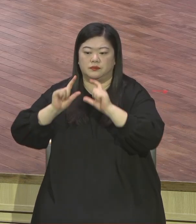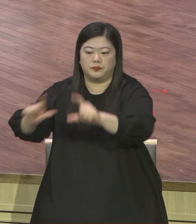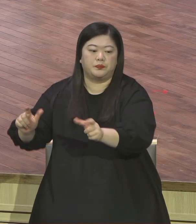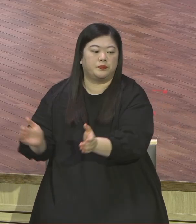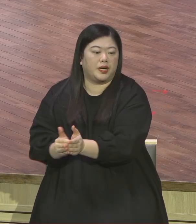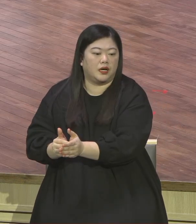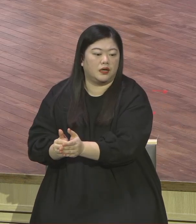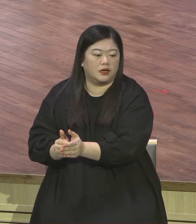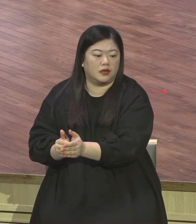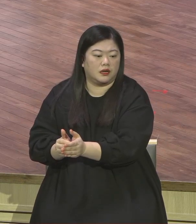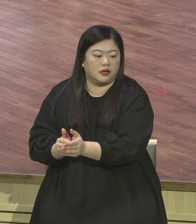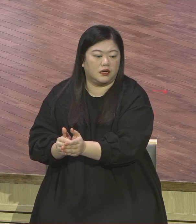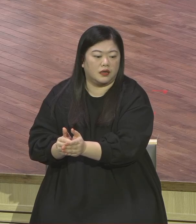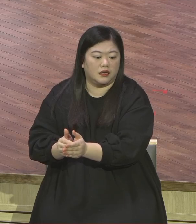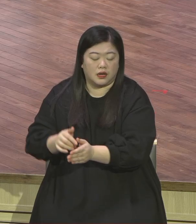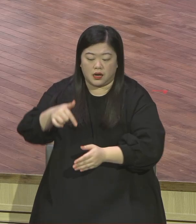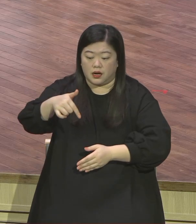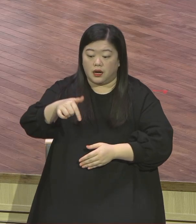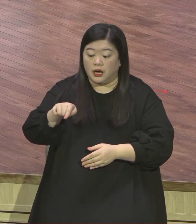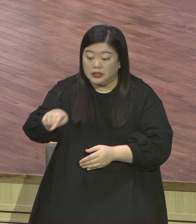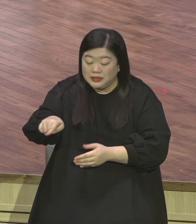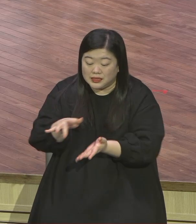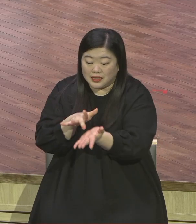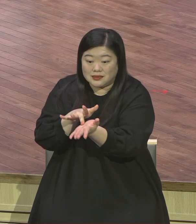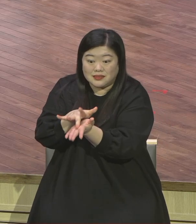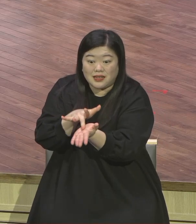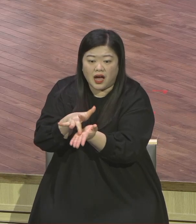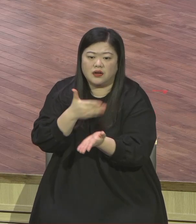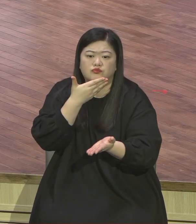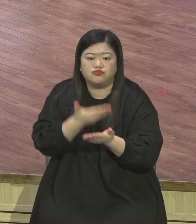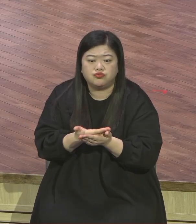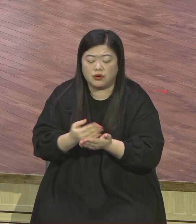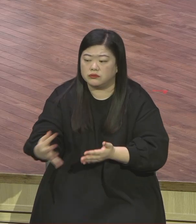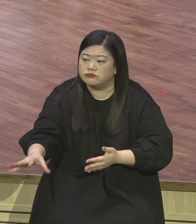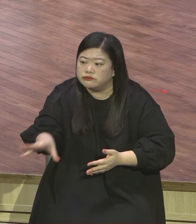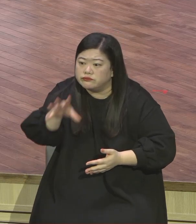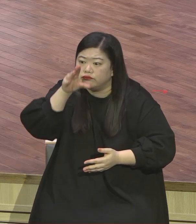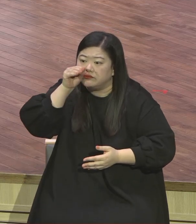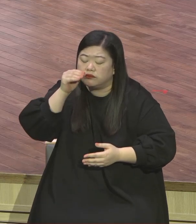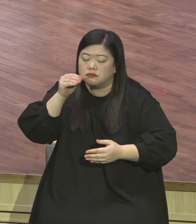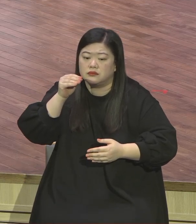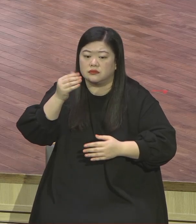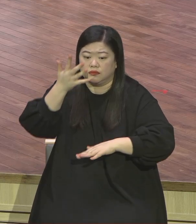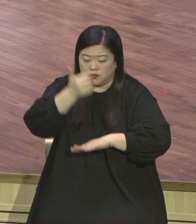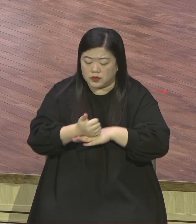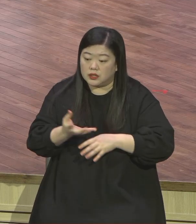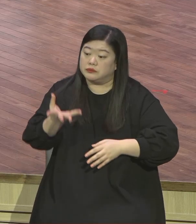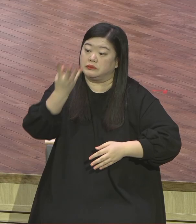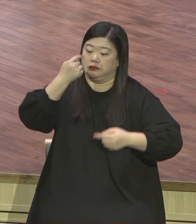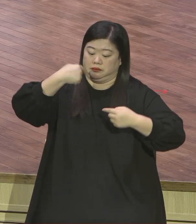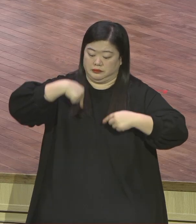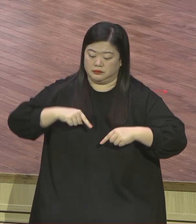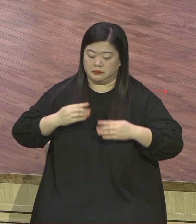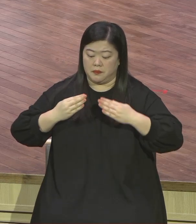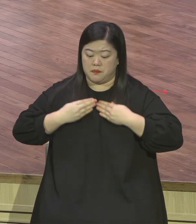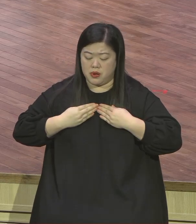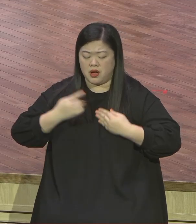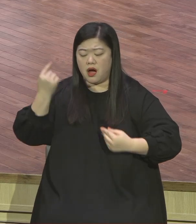살균제의 주요한 성분이 폐손상을 일으켰다라고 과학적으로